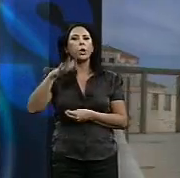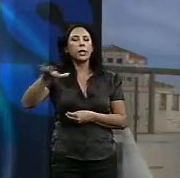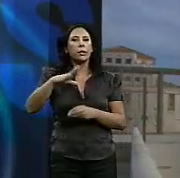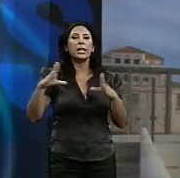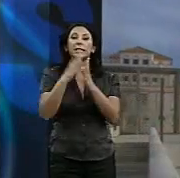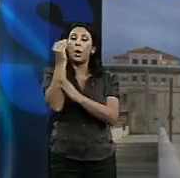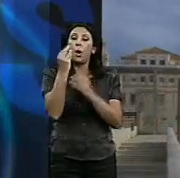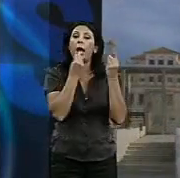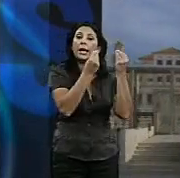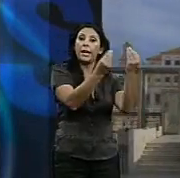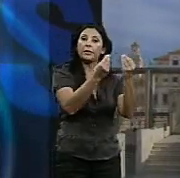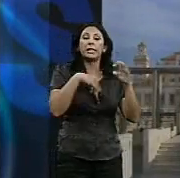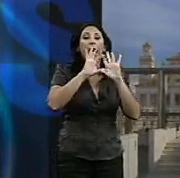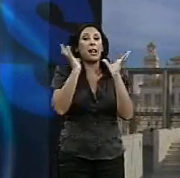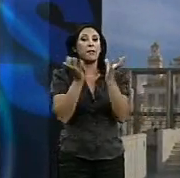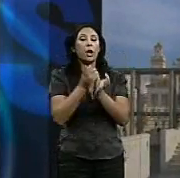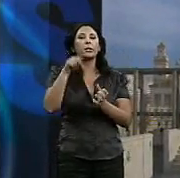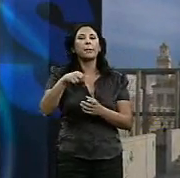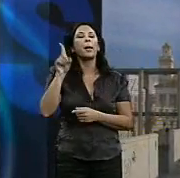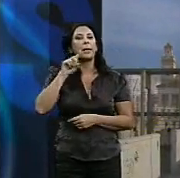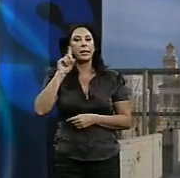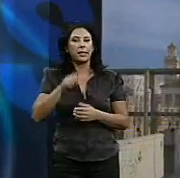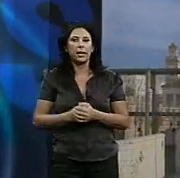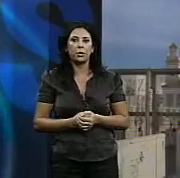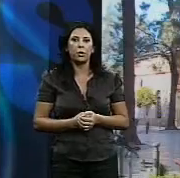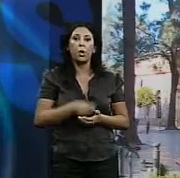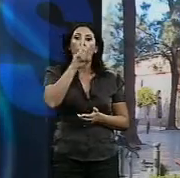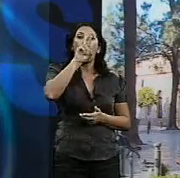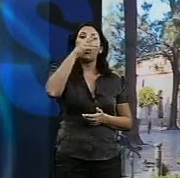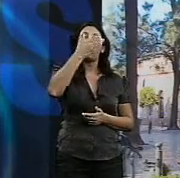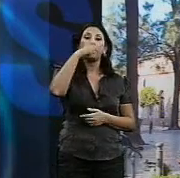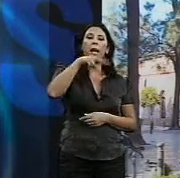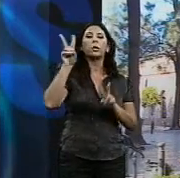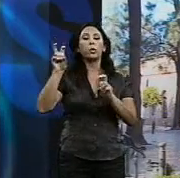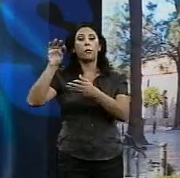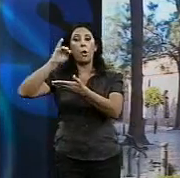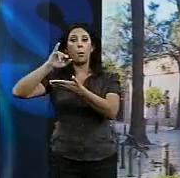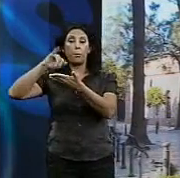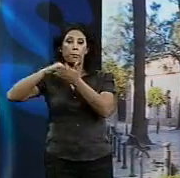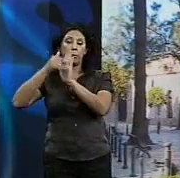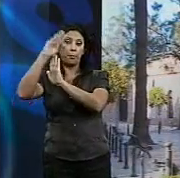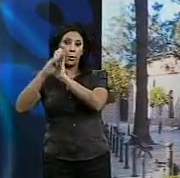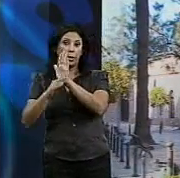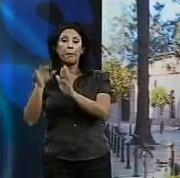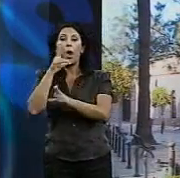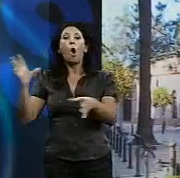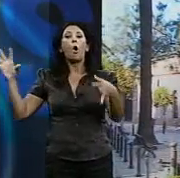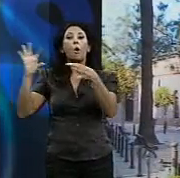Viña, El Balón y El Mentidero. Al igual que el Urban, el nuevo programa cofinanciado por la Unión Europea a través del Fondo Europeo de Desarrollo